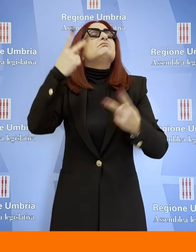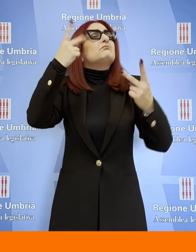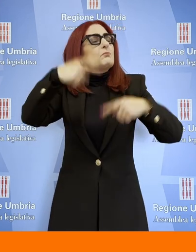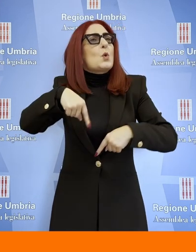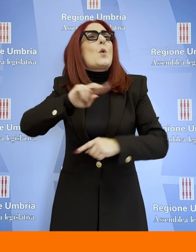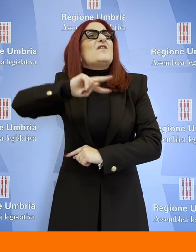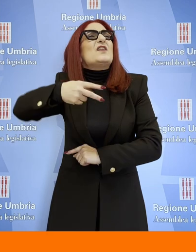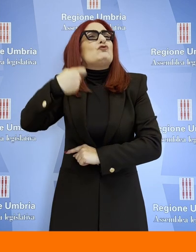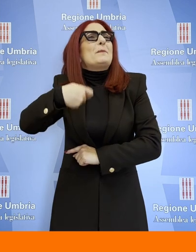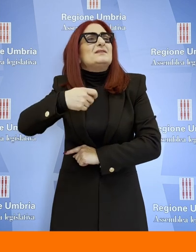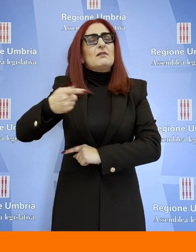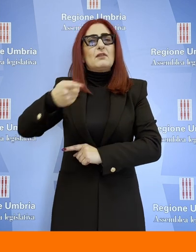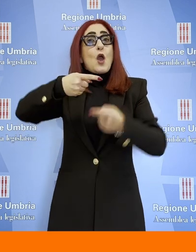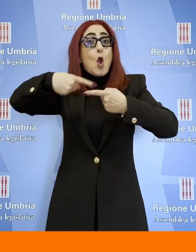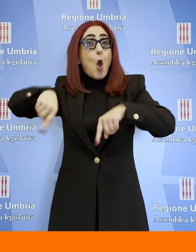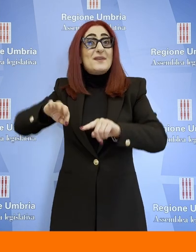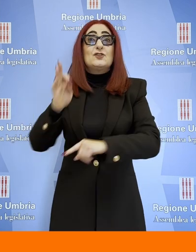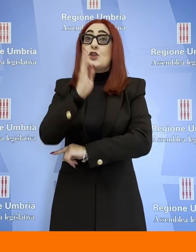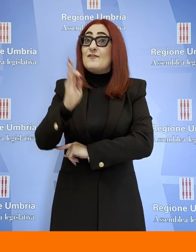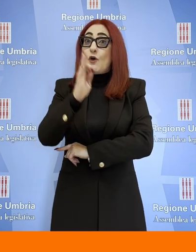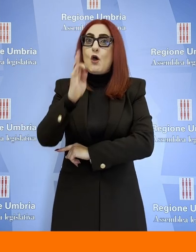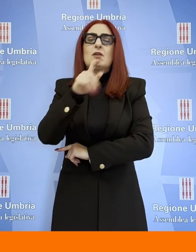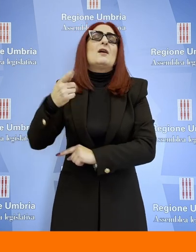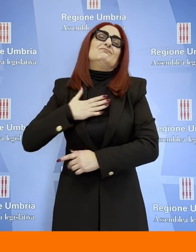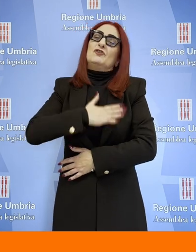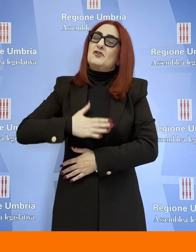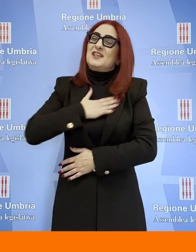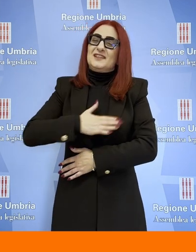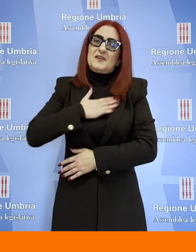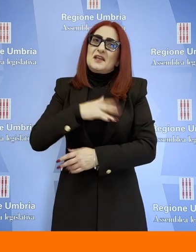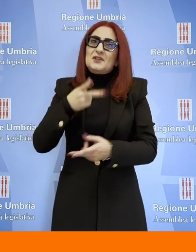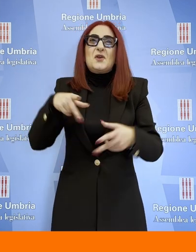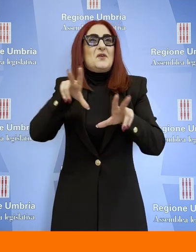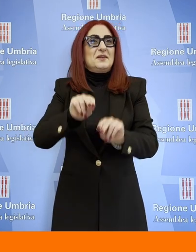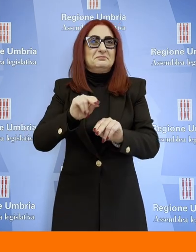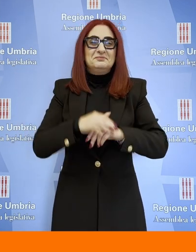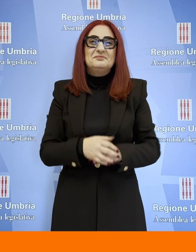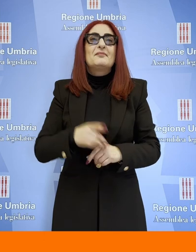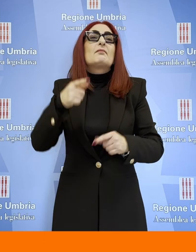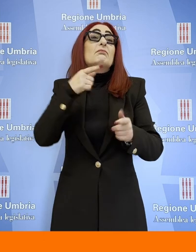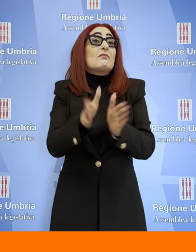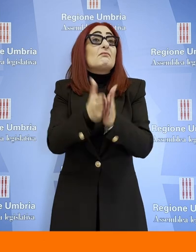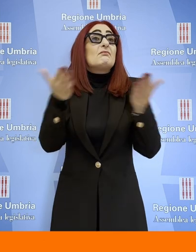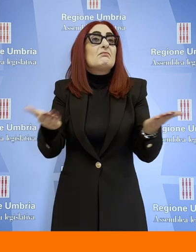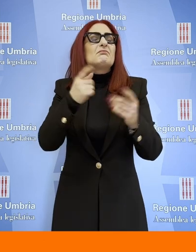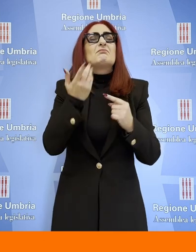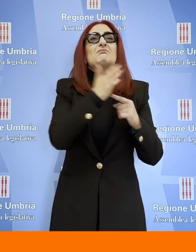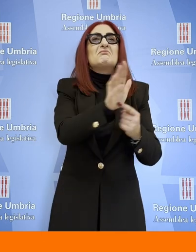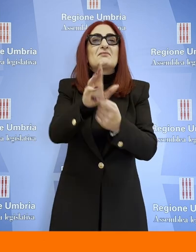Un volume che oggi presentiamo alla comunità regionale che racconta una storia importante